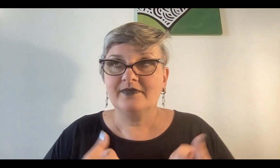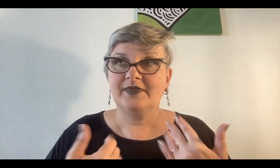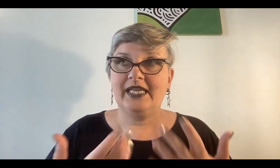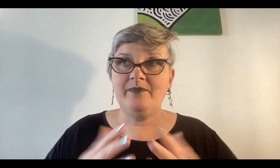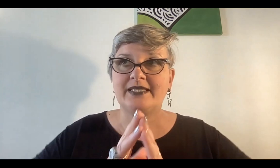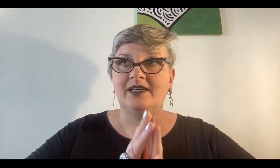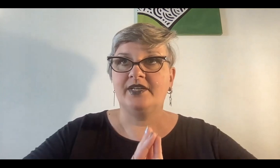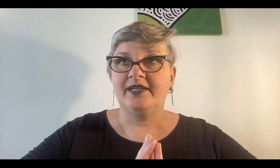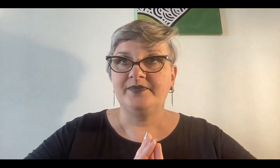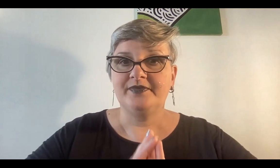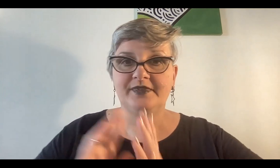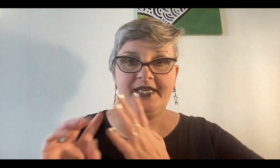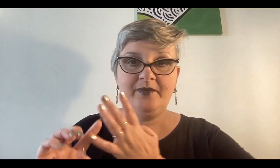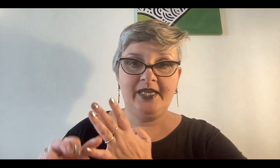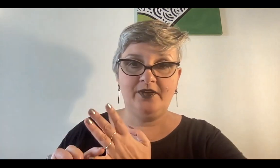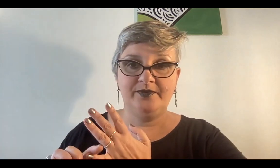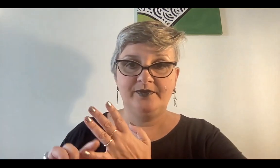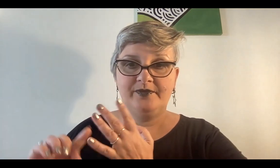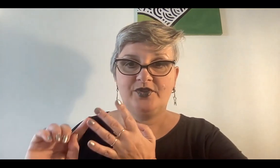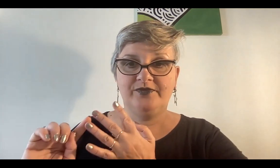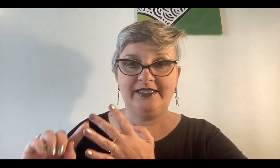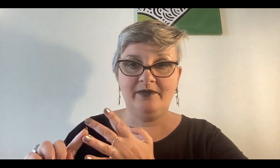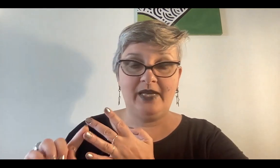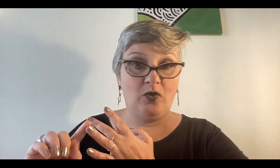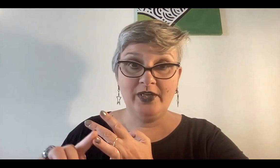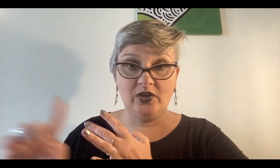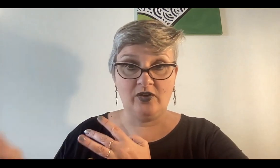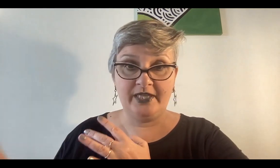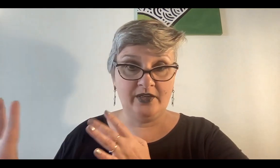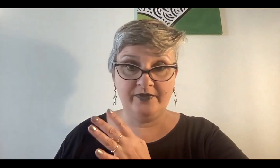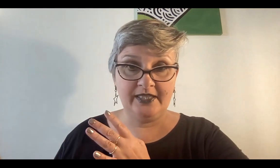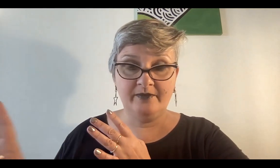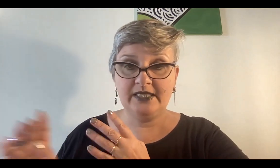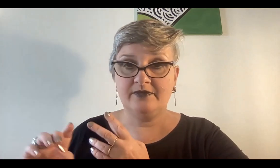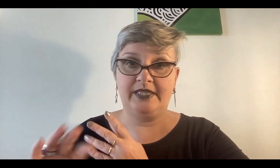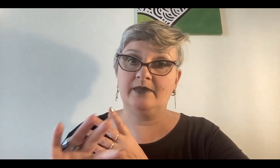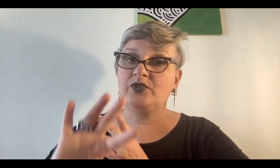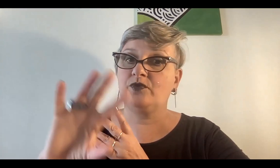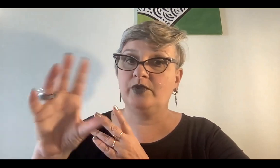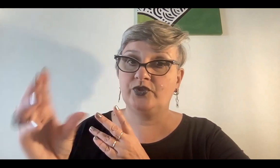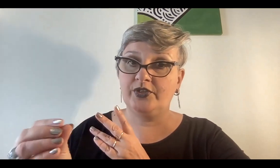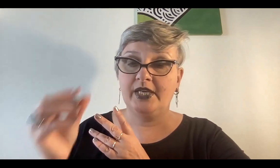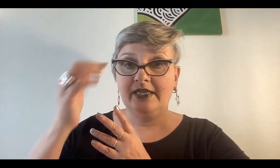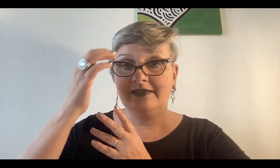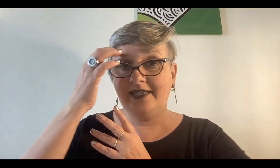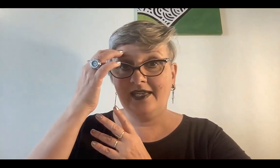¿Qué pasa ahora? ¿Tenés miedo? Son fantasmas. Los muertos los convirtieron en fantasmas. Fantasmas son un montón de